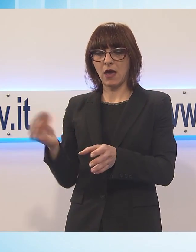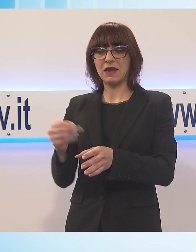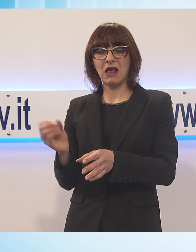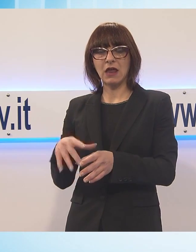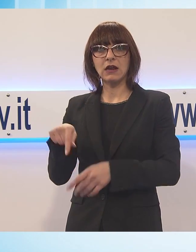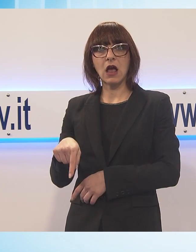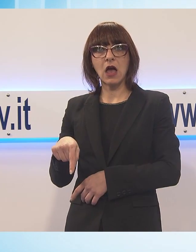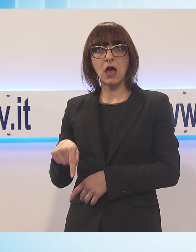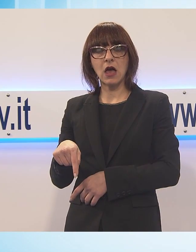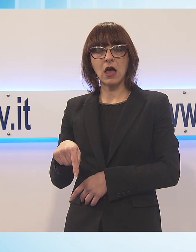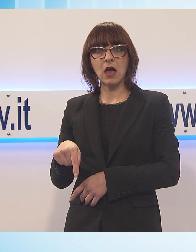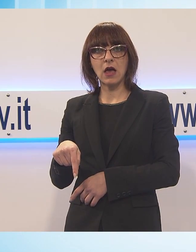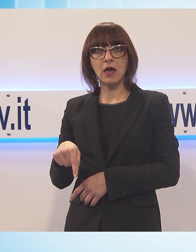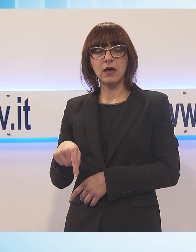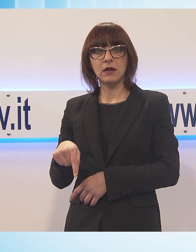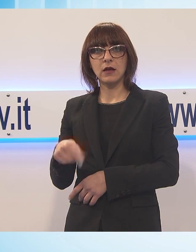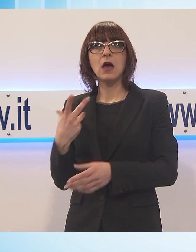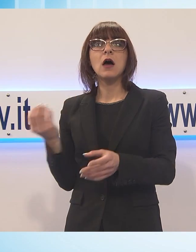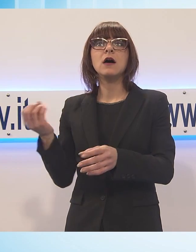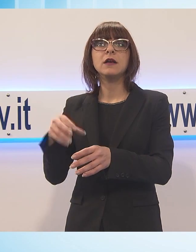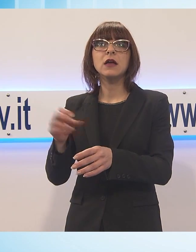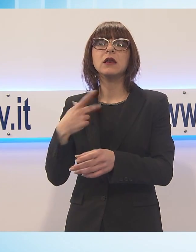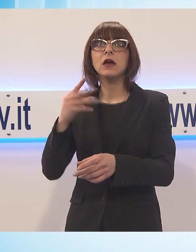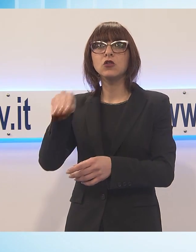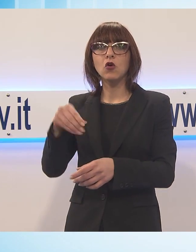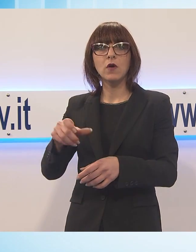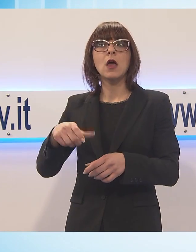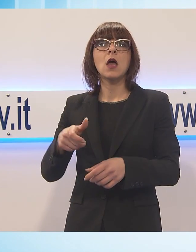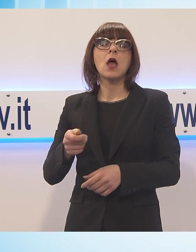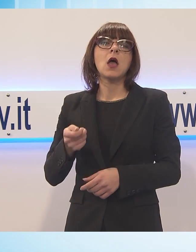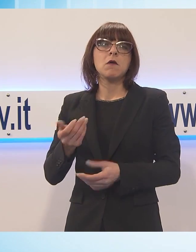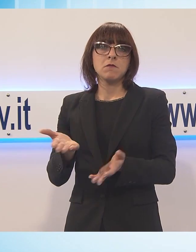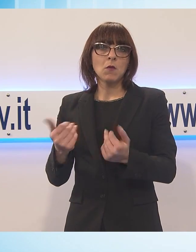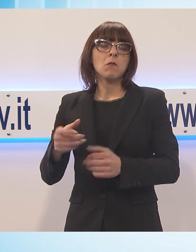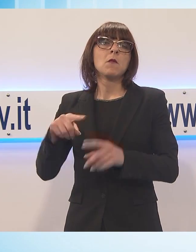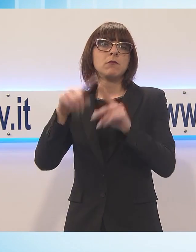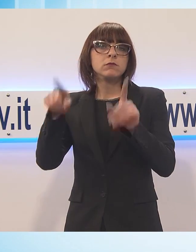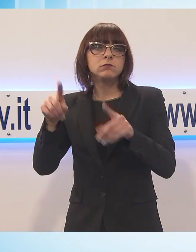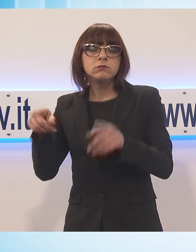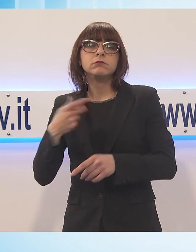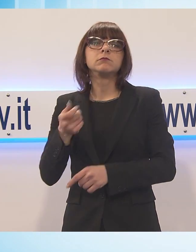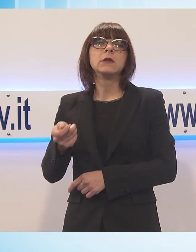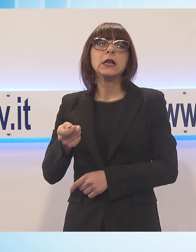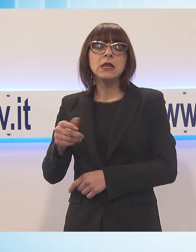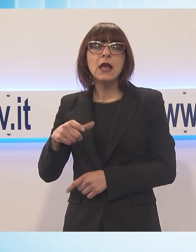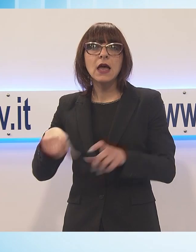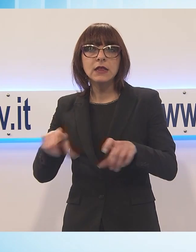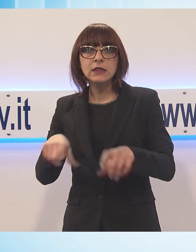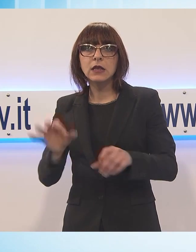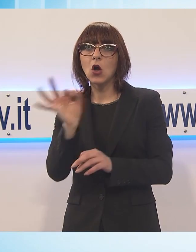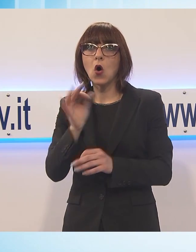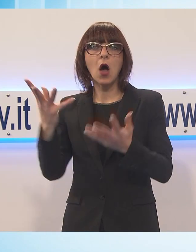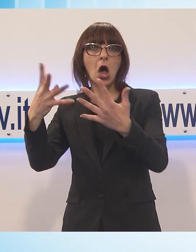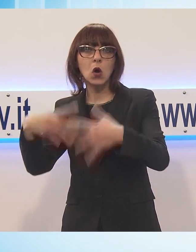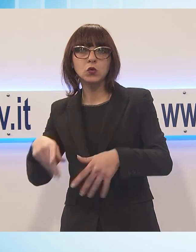viaggio, che può essere ricaricata sia presso le nostre biglietterie che direttamente dagli utenti, presso le emettitrici automatiche,